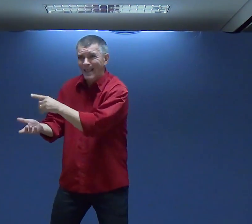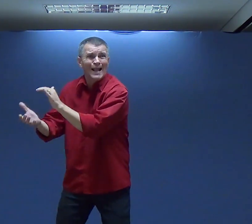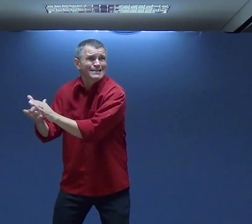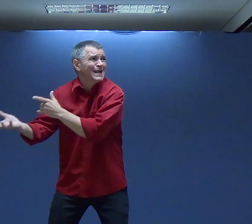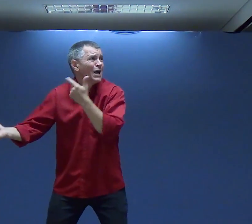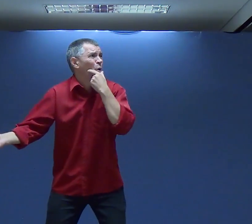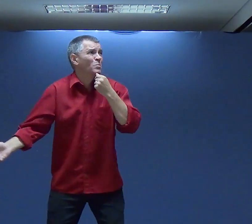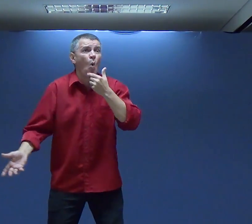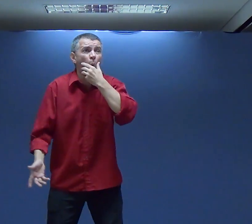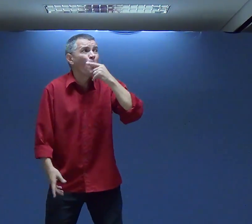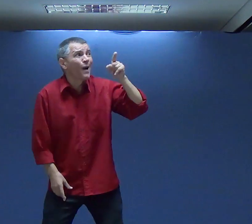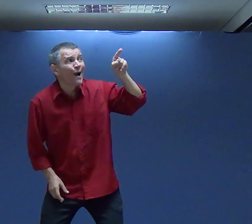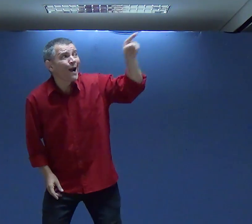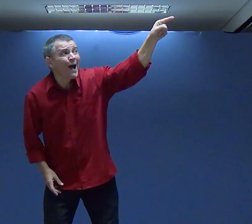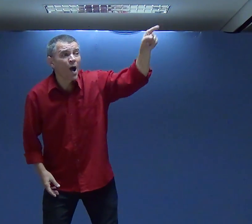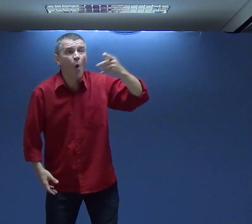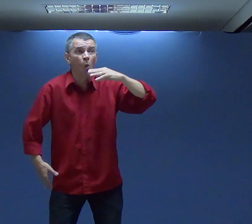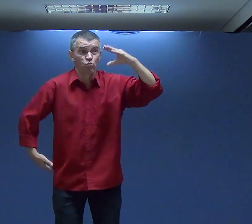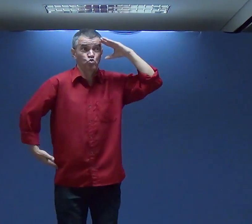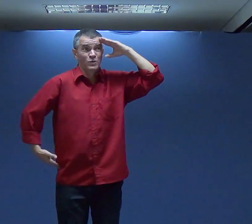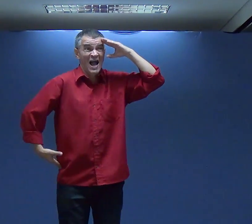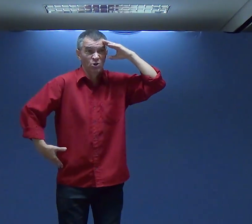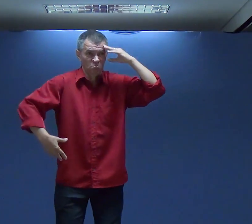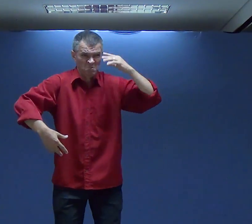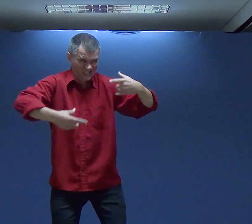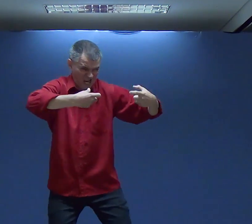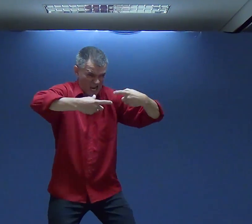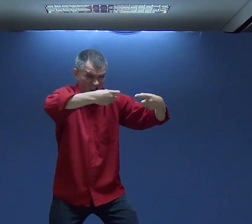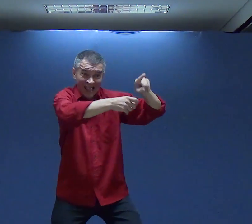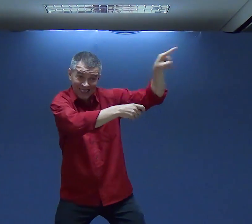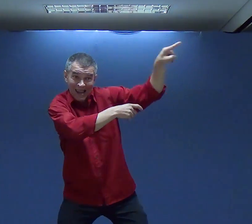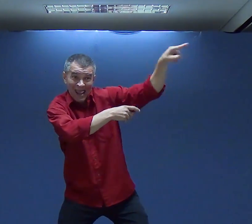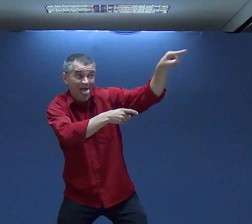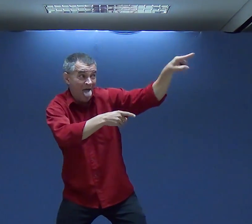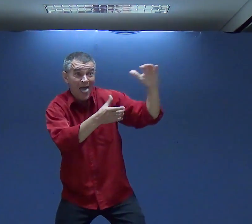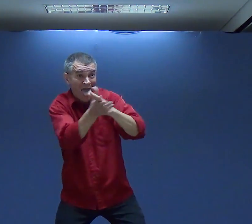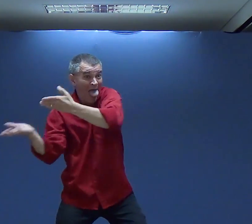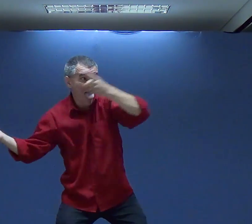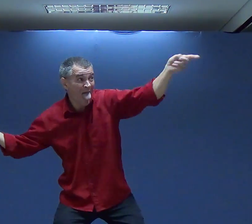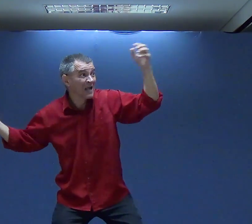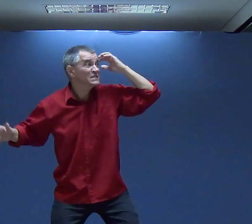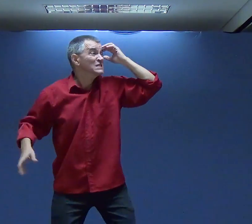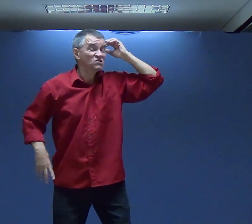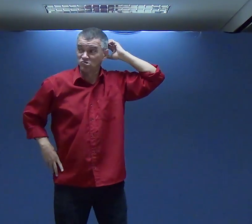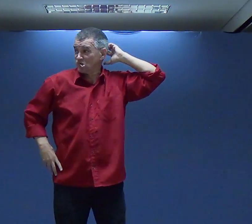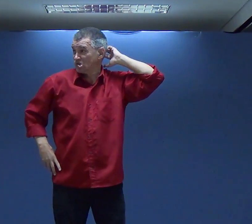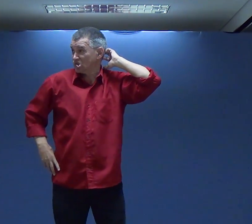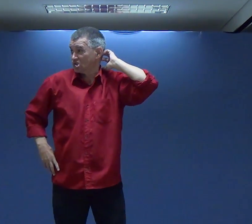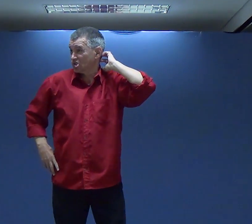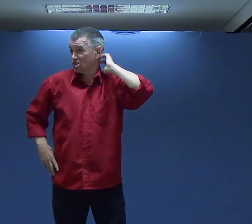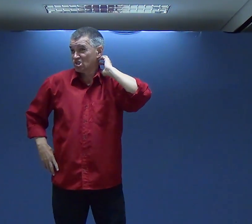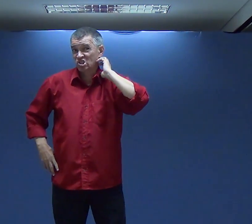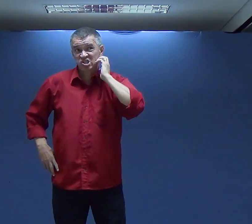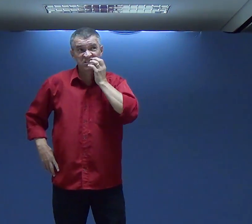Como assim? eu vou fazer agora? Não Mas Ela era Então Esposa